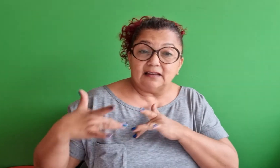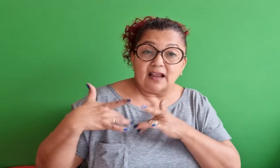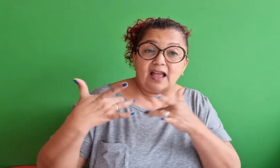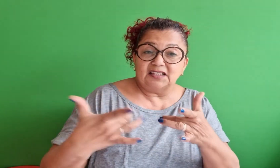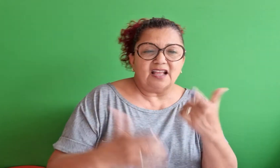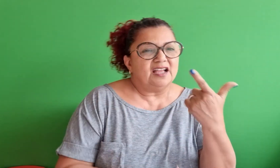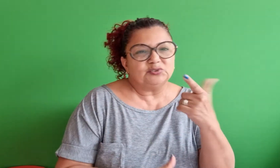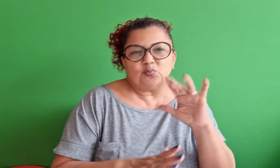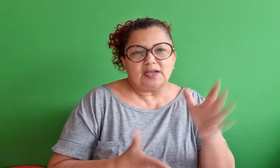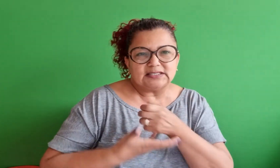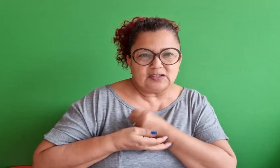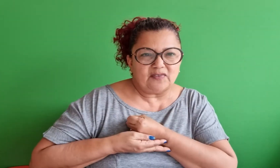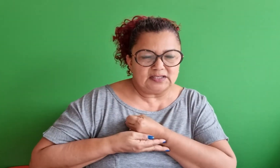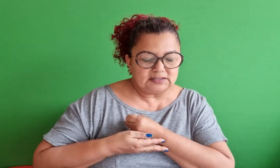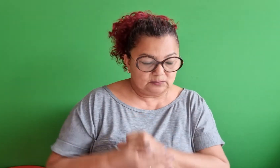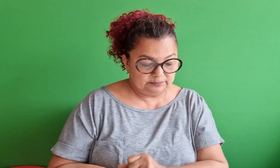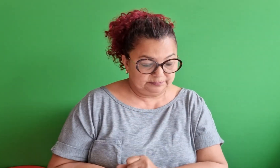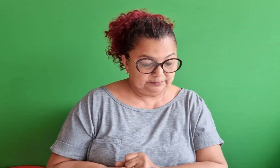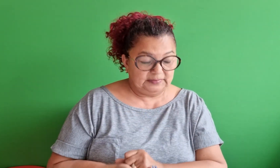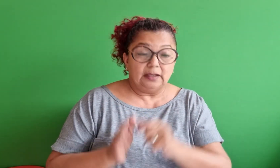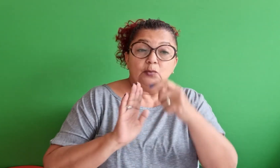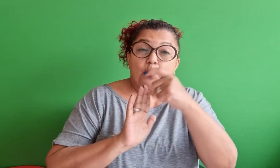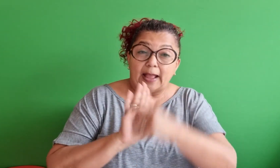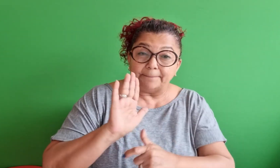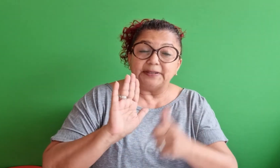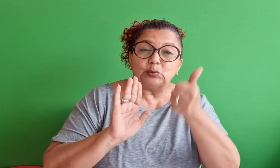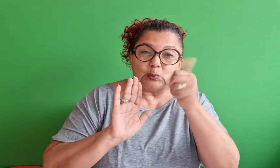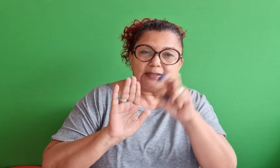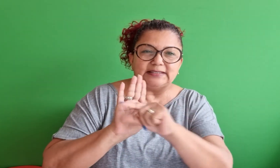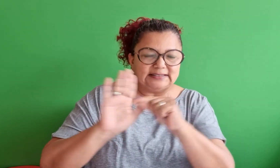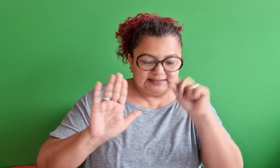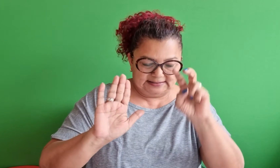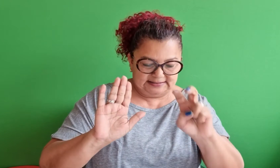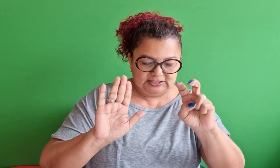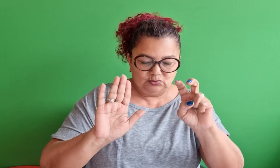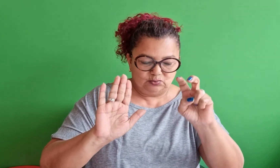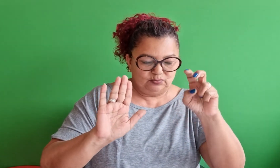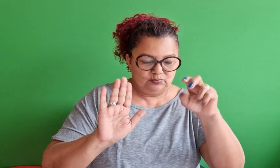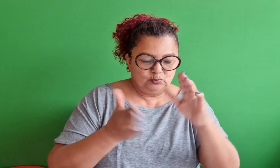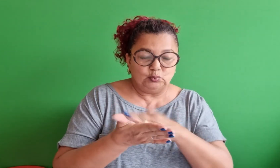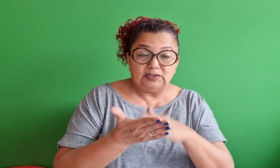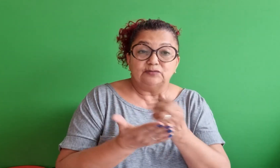que fora da caridade não há salvação. Está no capítulo 15, item 5